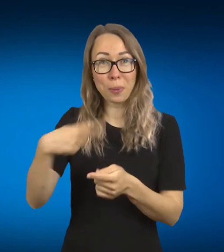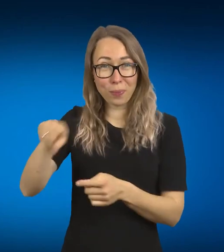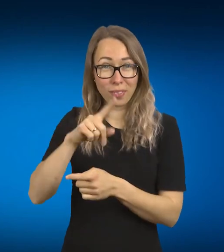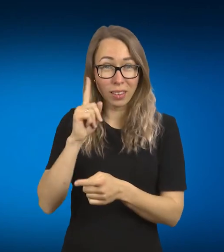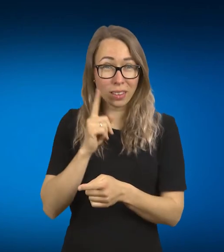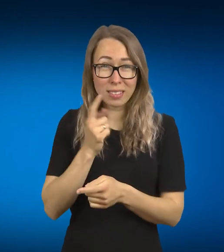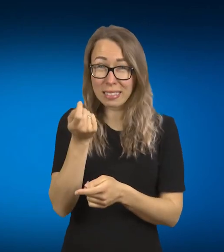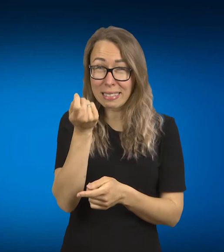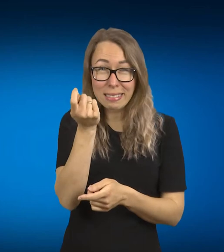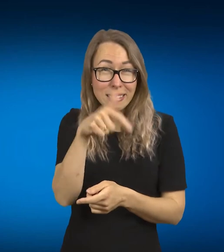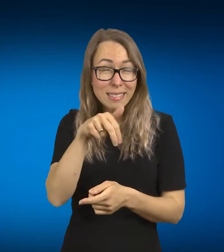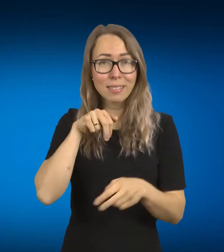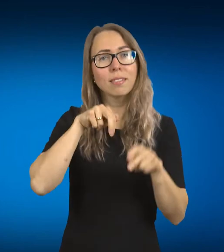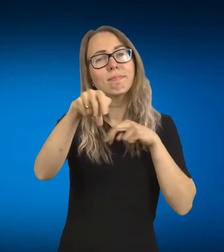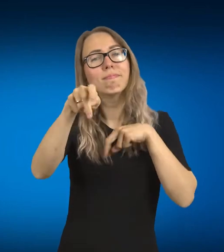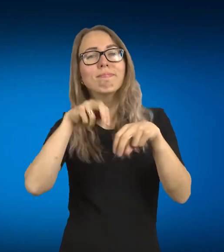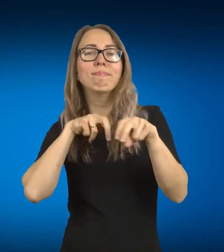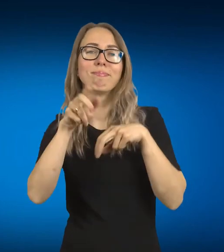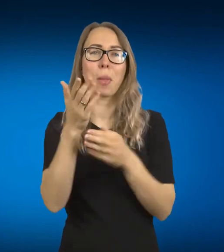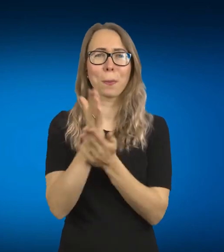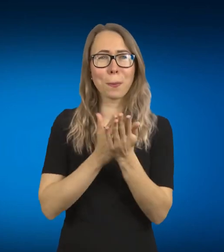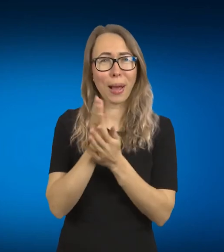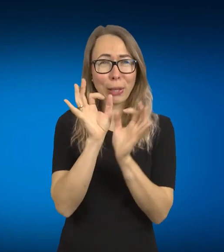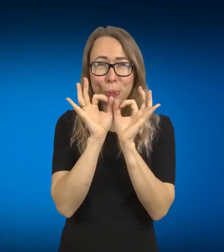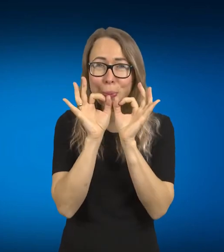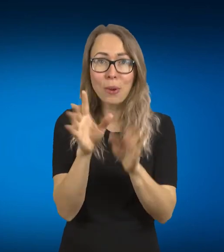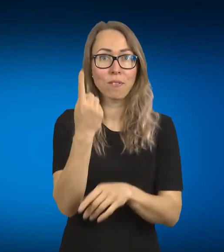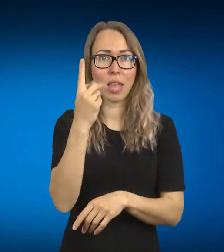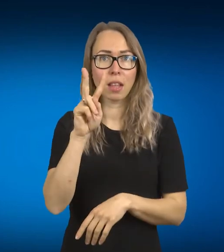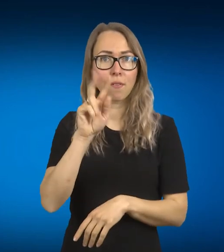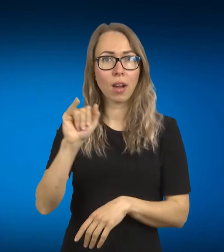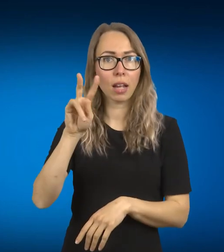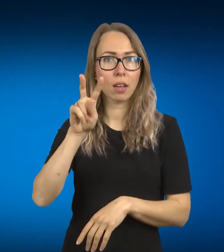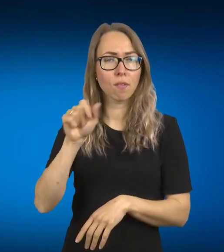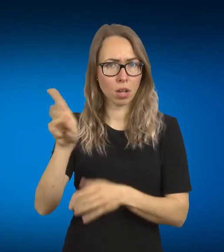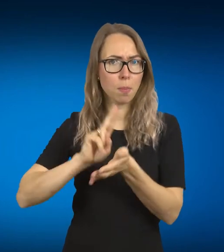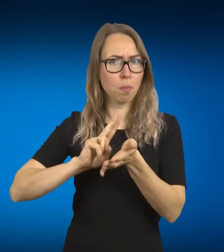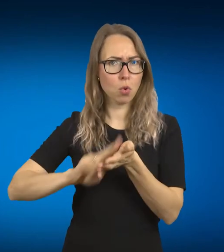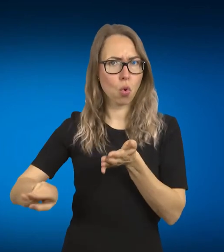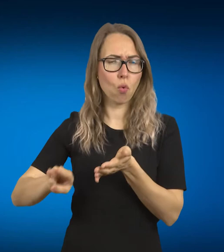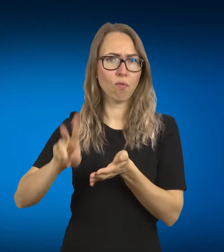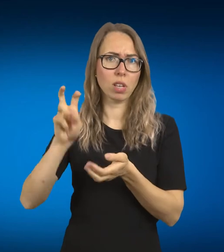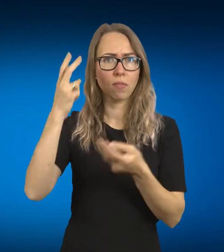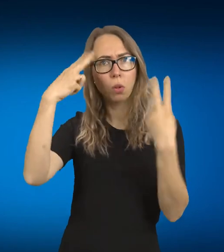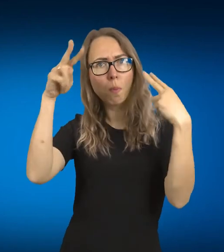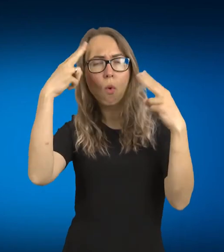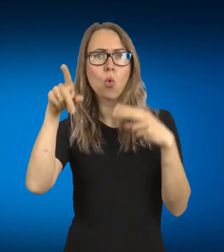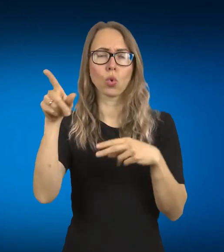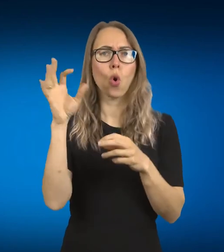kažkokiu veiklu turėjau, atvienintelę vaivą mūsų buvo profesionalus modelis, bet daugiau foto modelis. Ir kaip jie